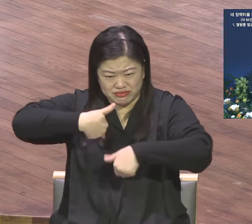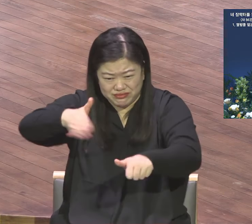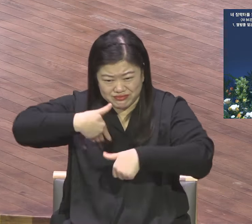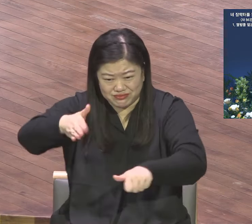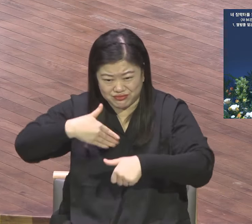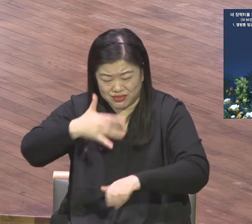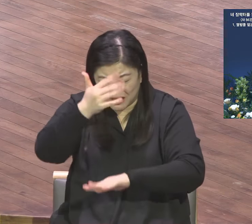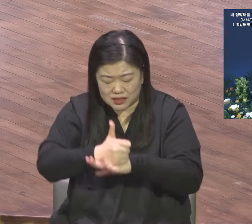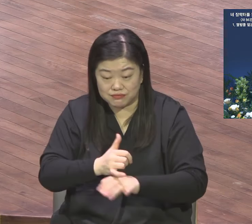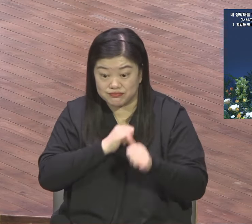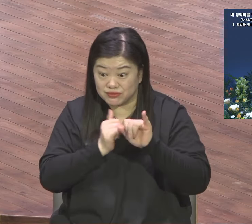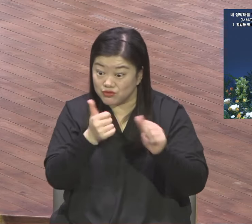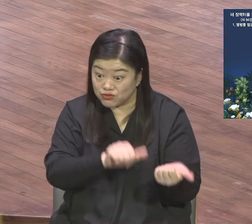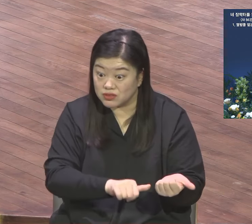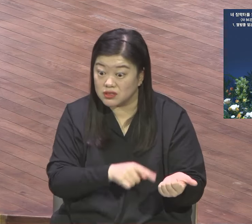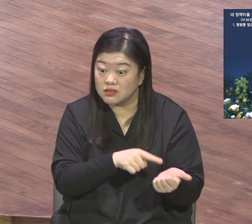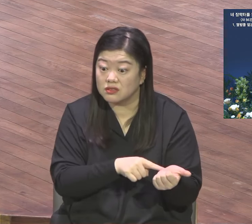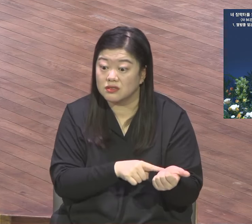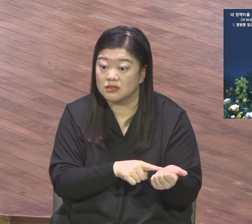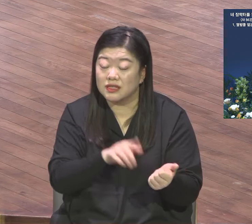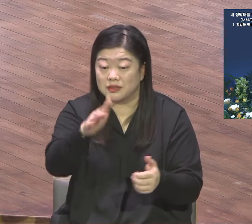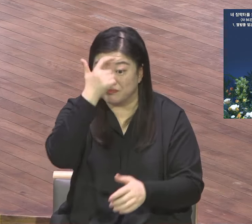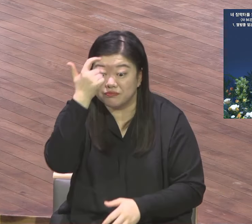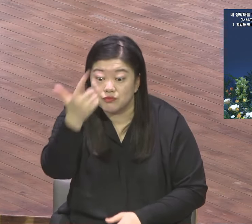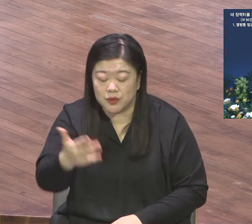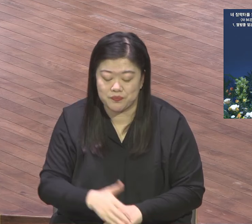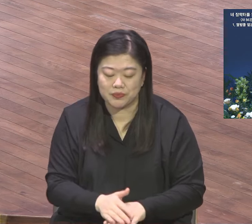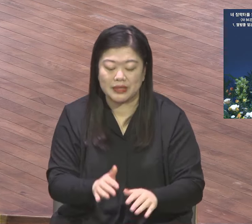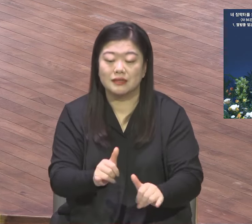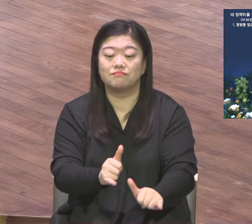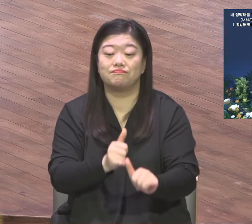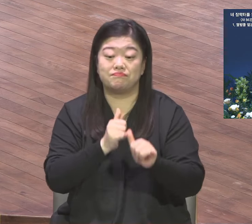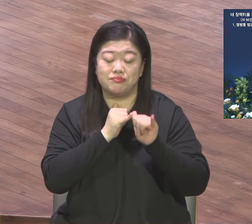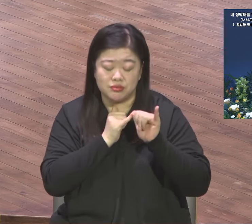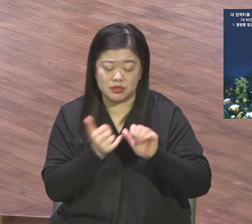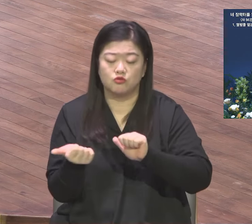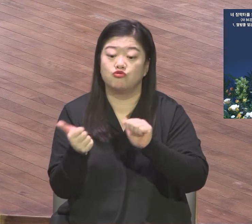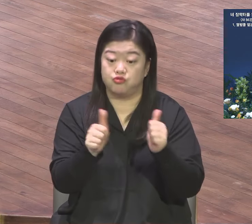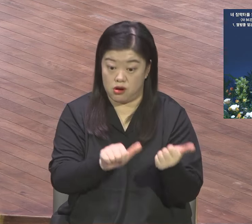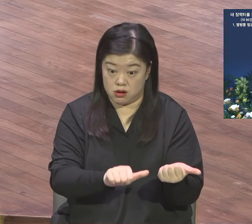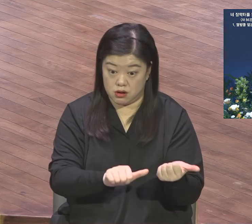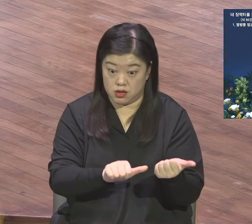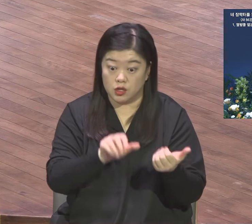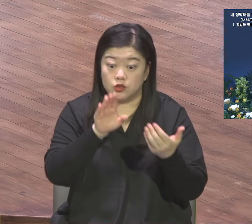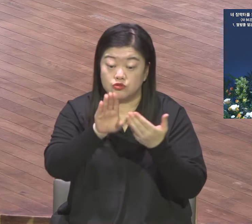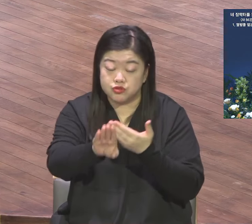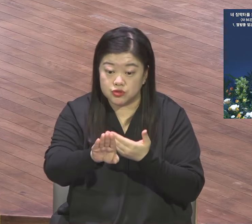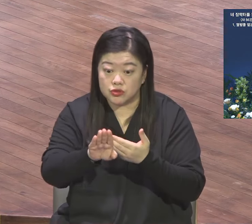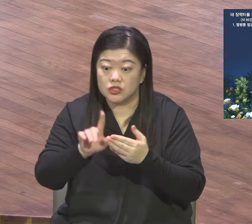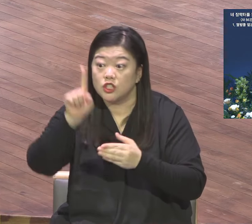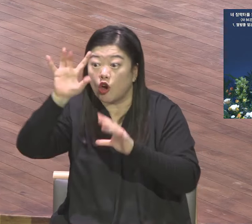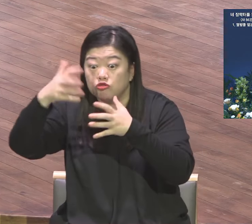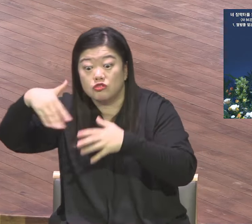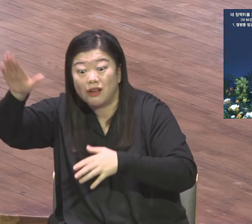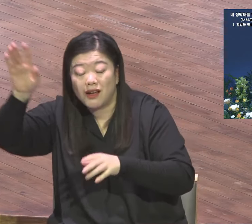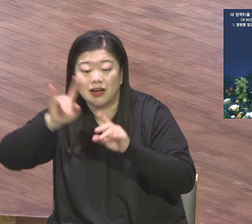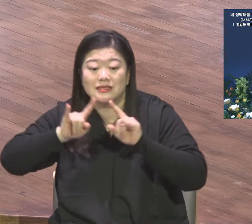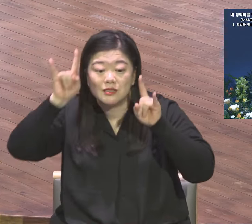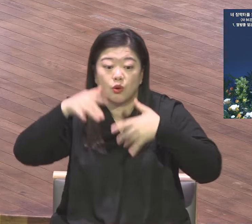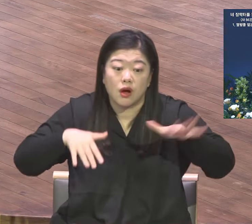자살은 바로 지옥이에요 아시겠어요 얼마나 안타깝습니까 얼마나 불쌍합니까 이